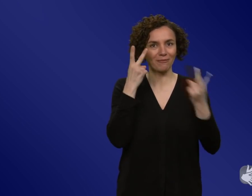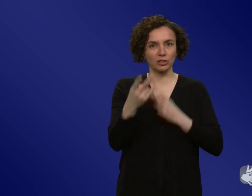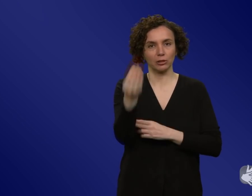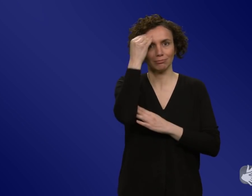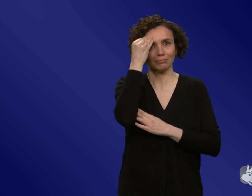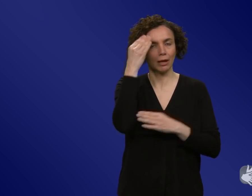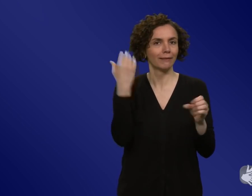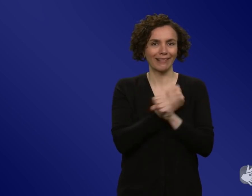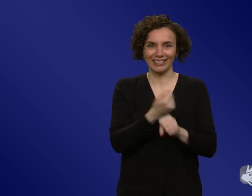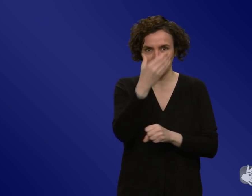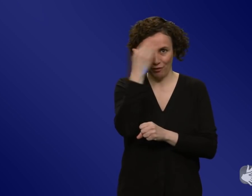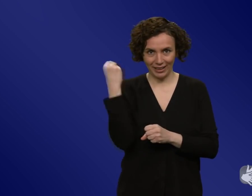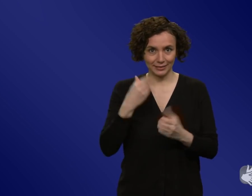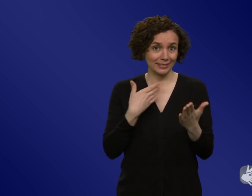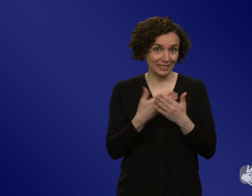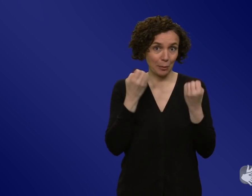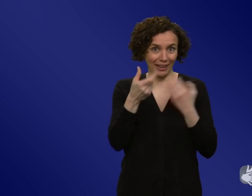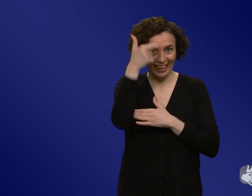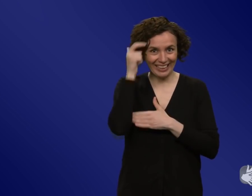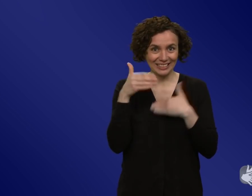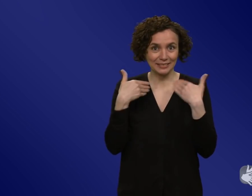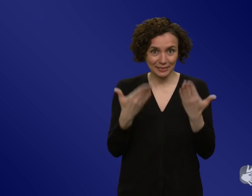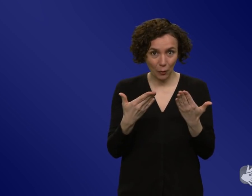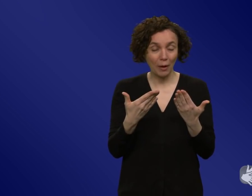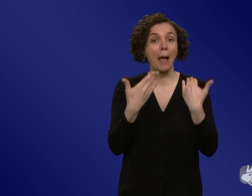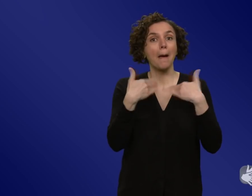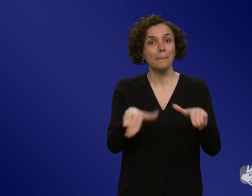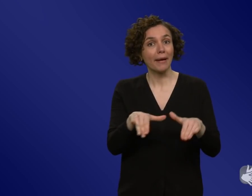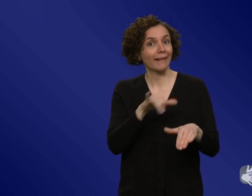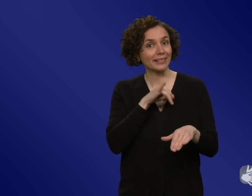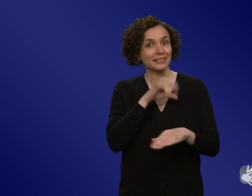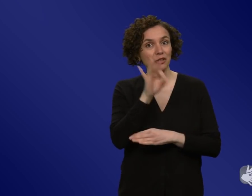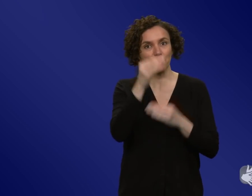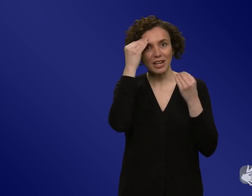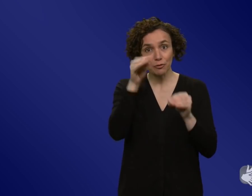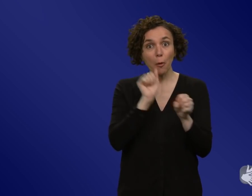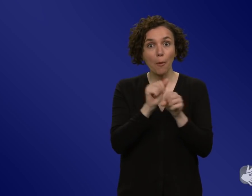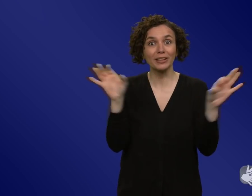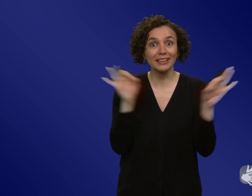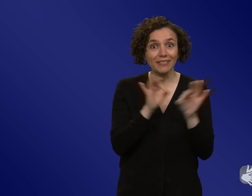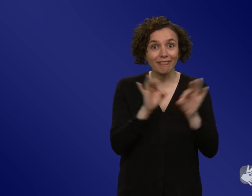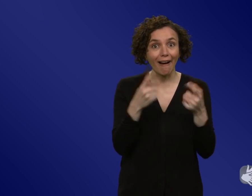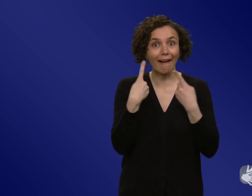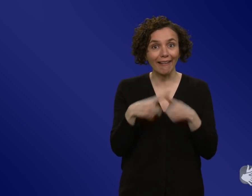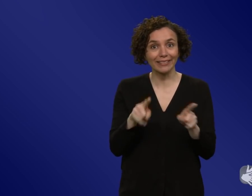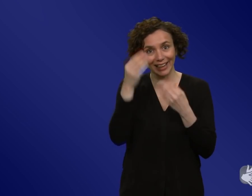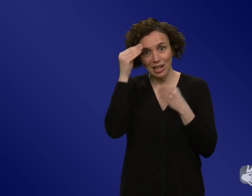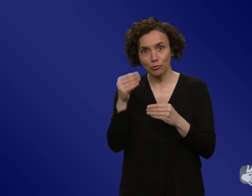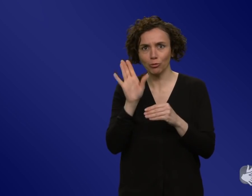mehr für Informationen, die uns sagen, da ist eine mögliche Gefahr, als wenn uns jemand sagt, das ist sicher. Das ist das eine und das andere. Sowas bleibt natürlich gut